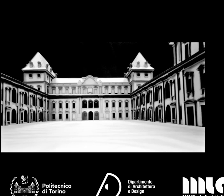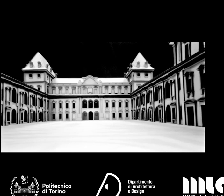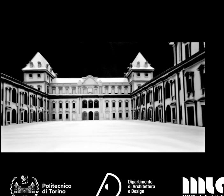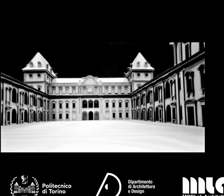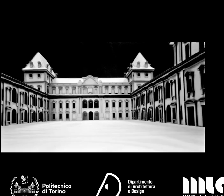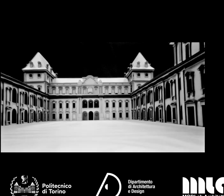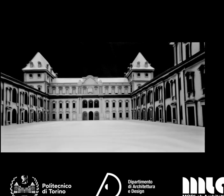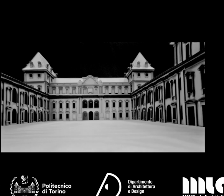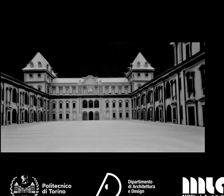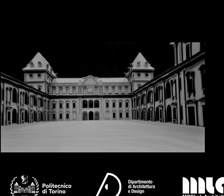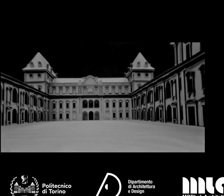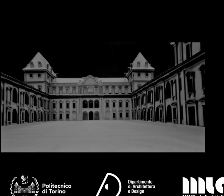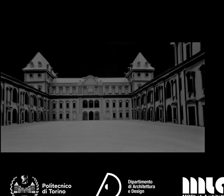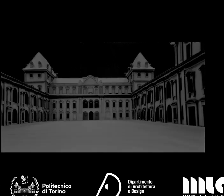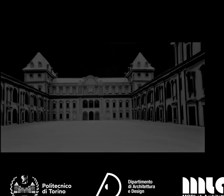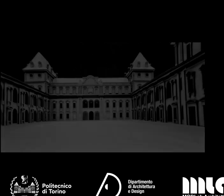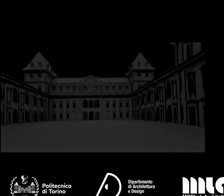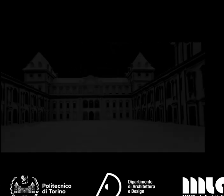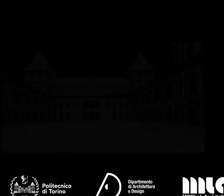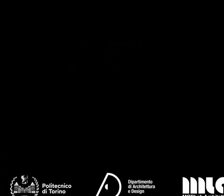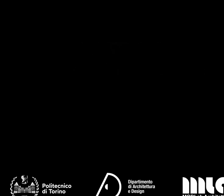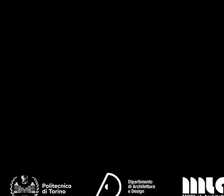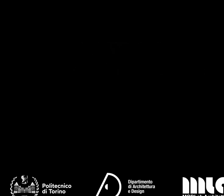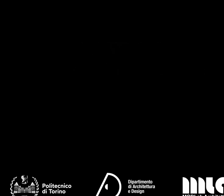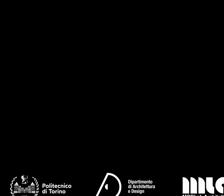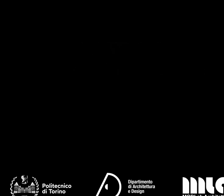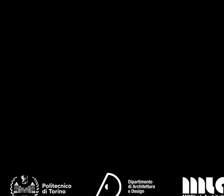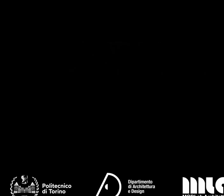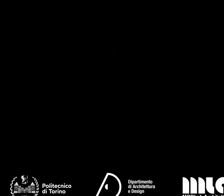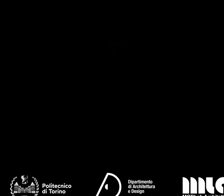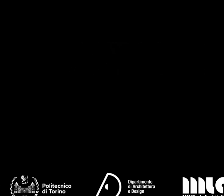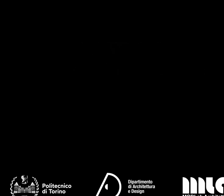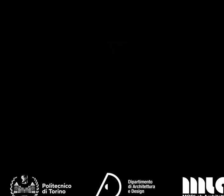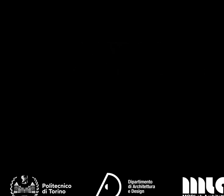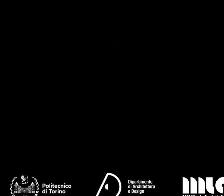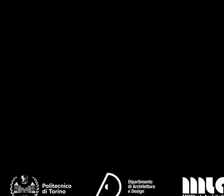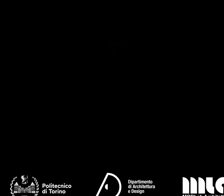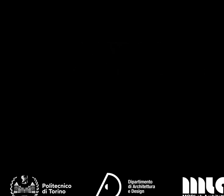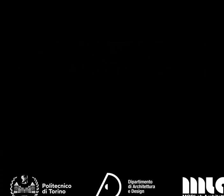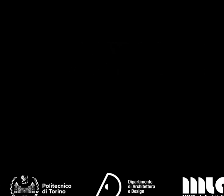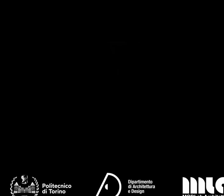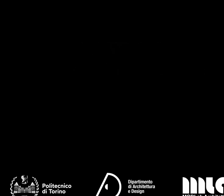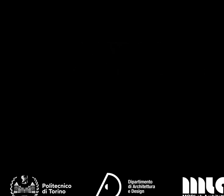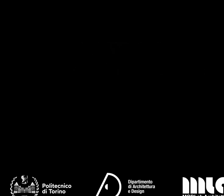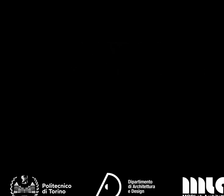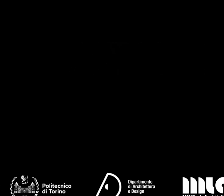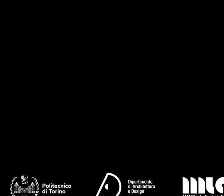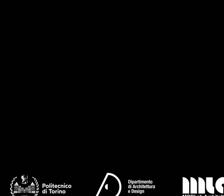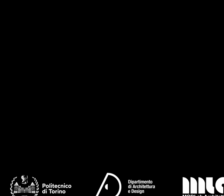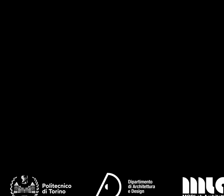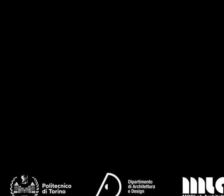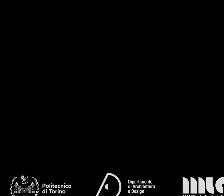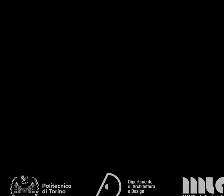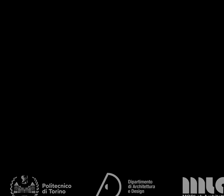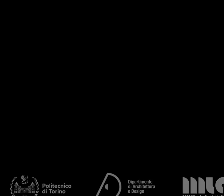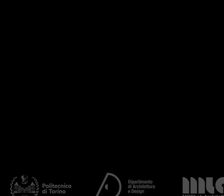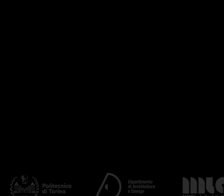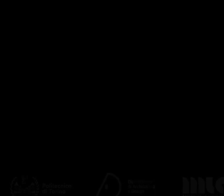per la visione!